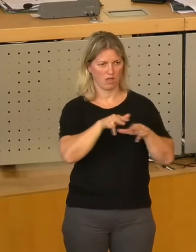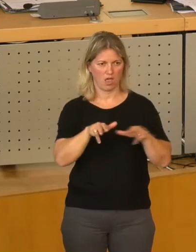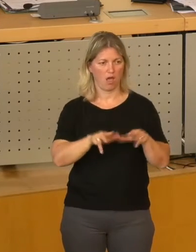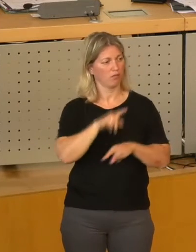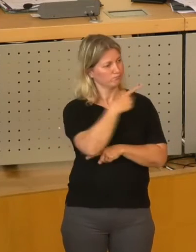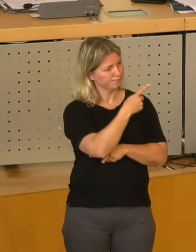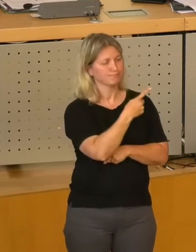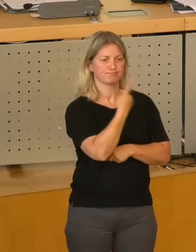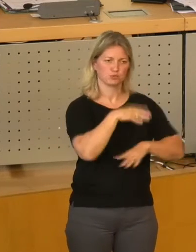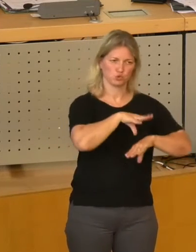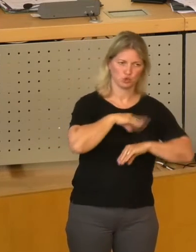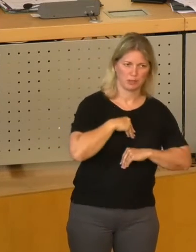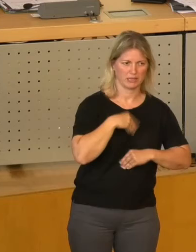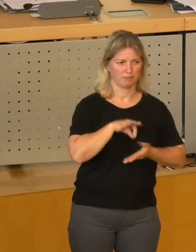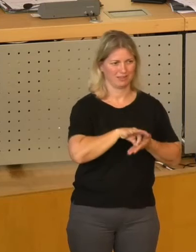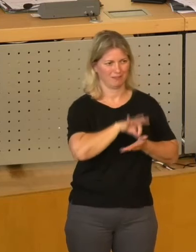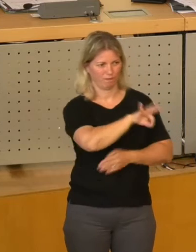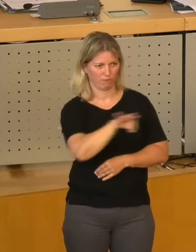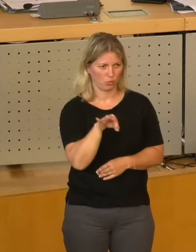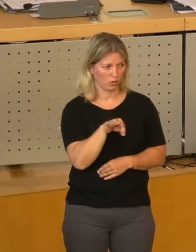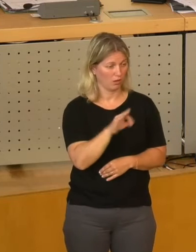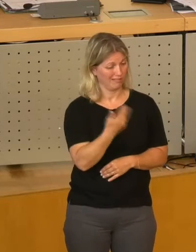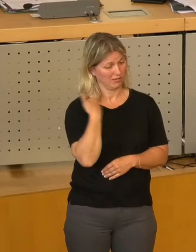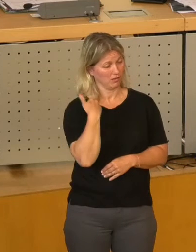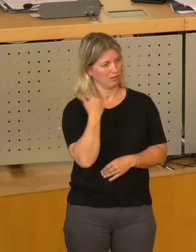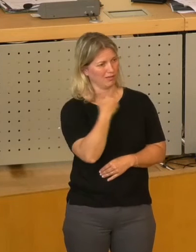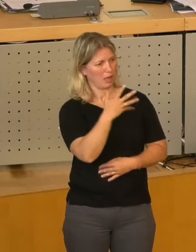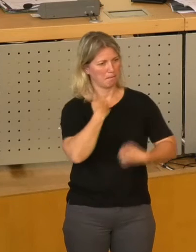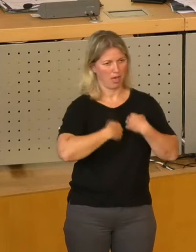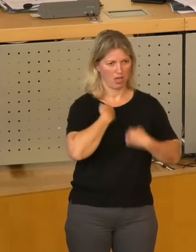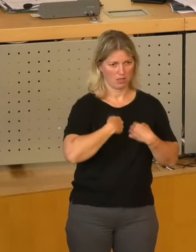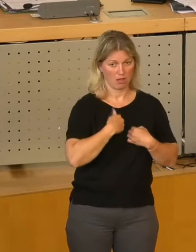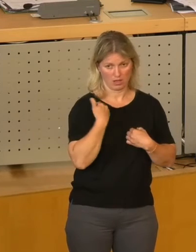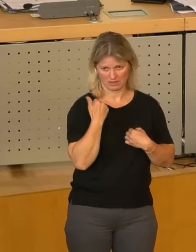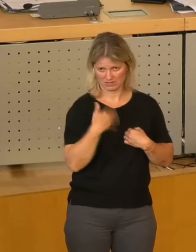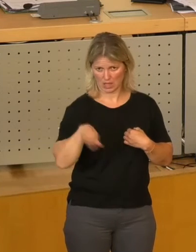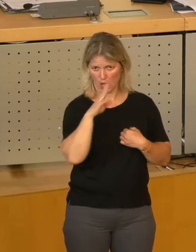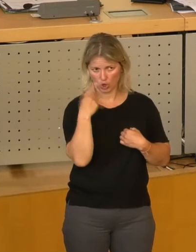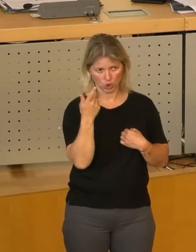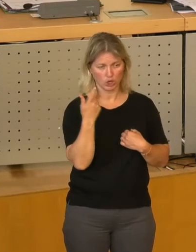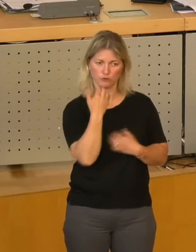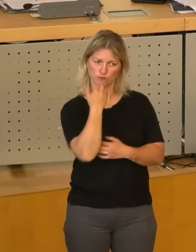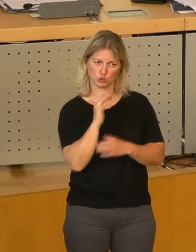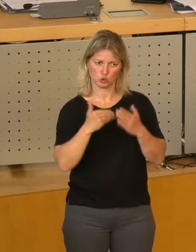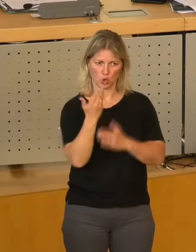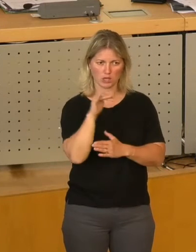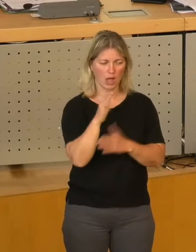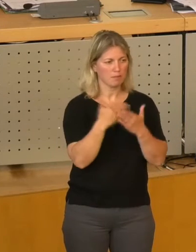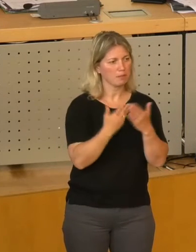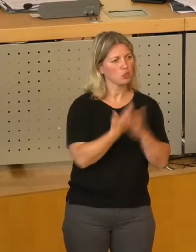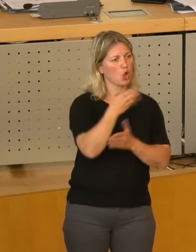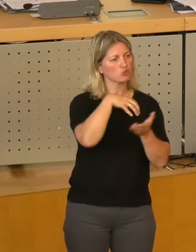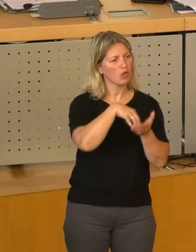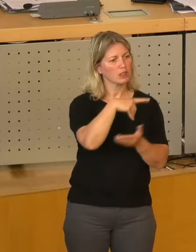Stadt. Sie schultert die Bäder. Da wurden letztens neue Wünsche hier beschlossen. Wenn ich an Neustadt-Pieschen